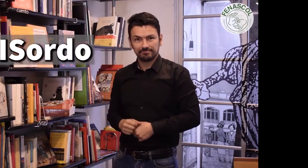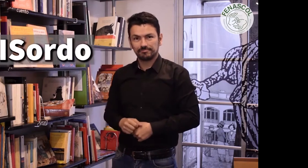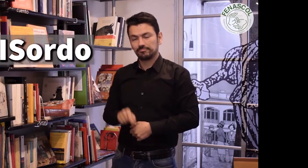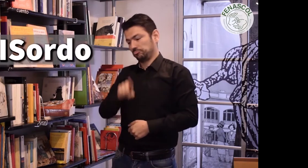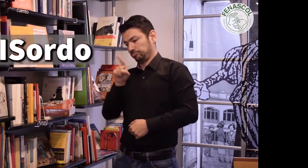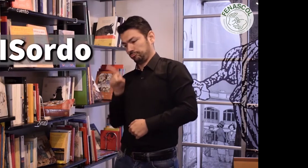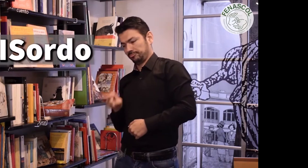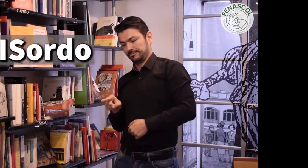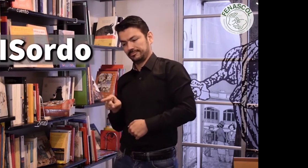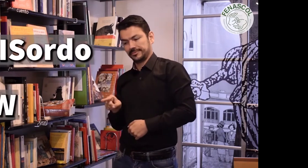y wdef